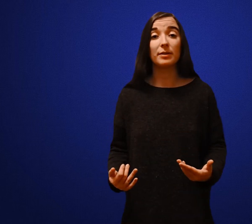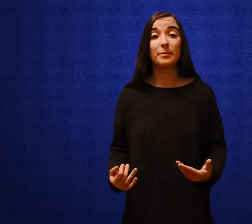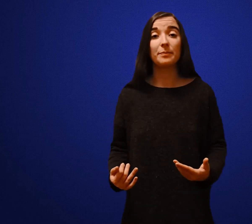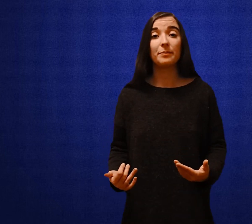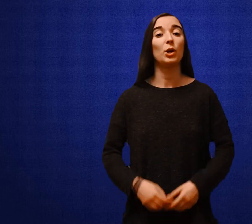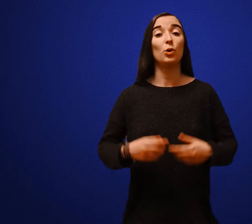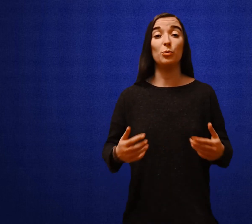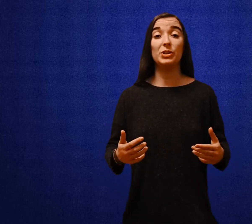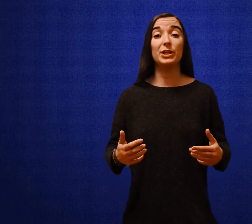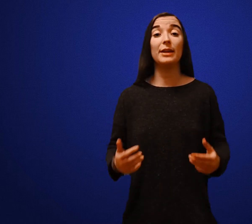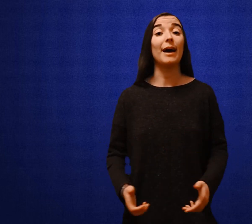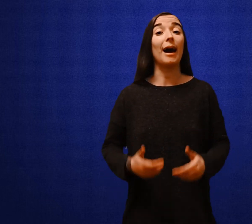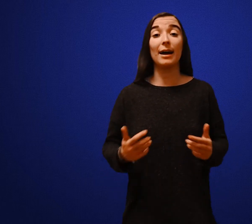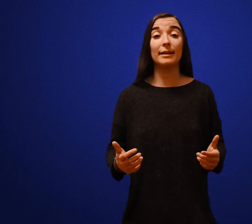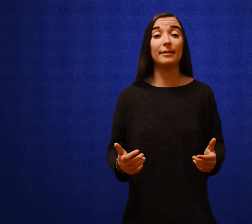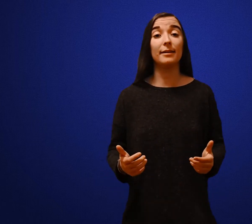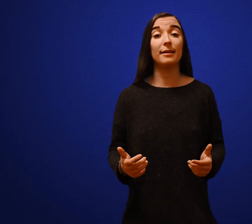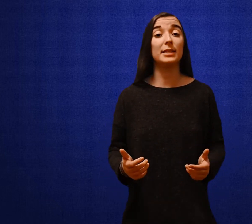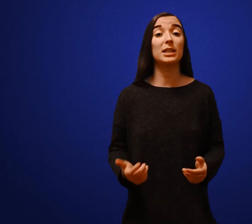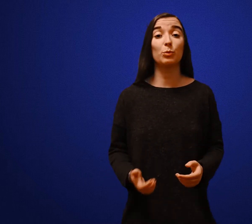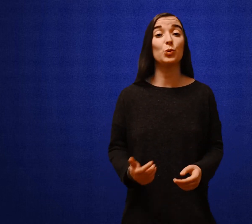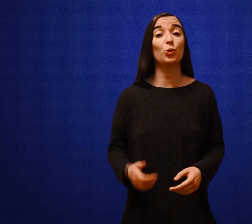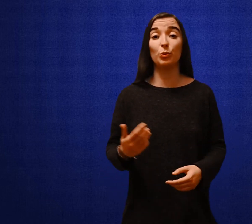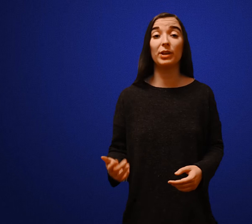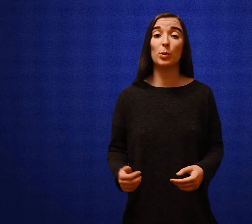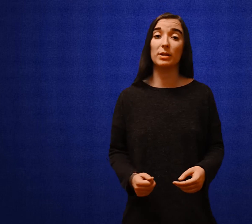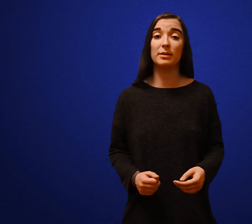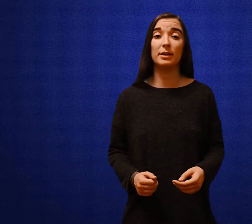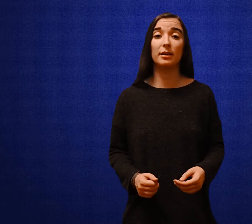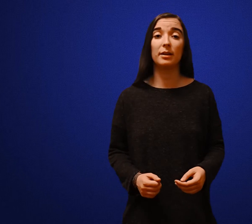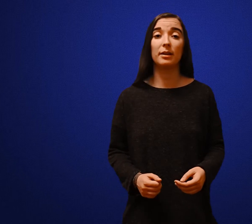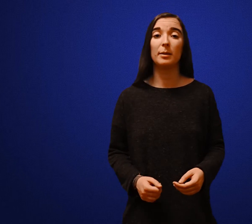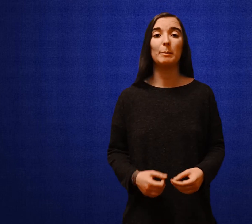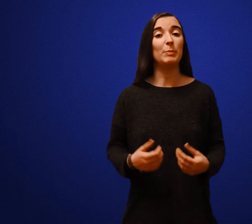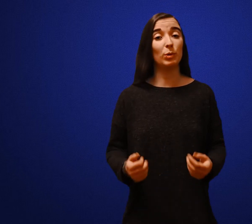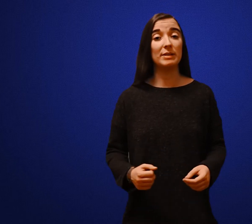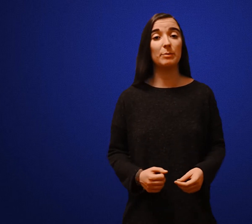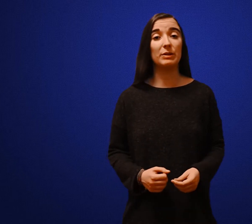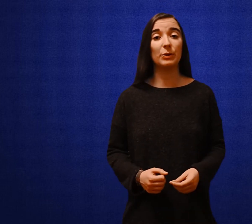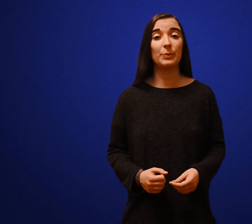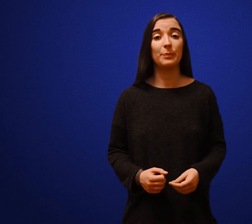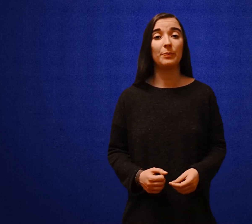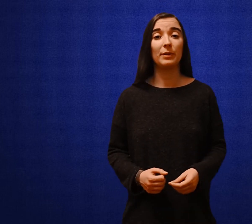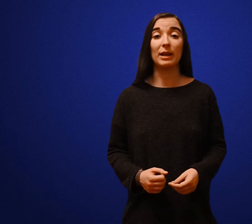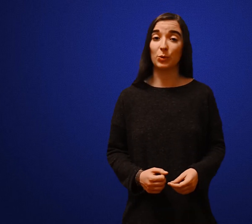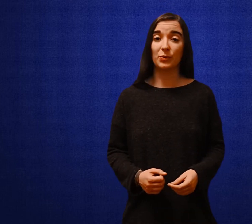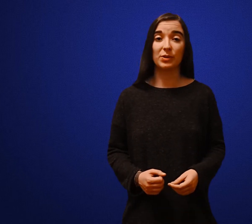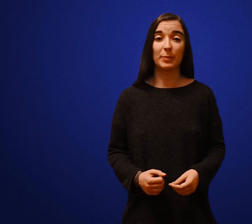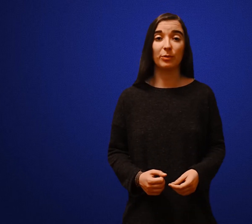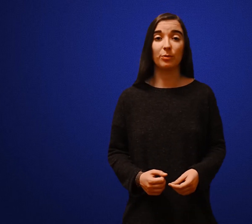Le Michigan a arrêté la distribution de bouteilles en plastique Mais pour les habitants, la confiance est perdue